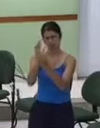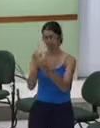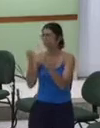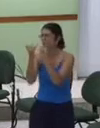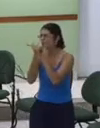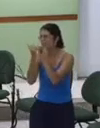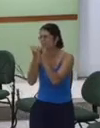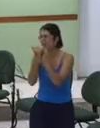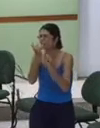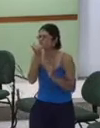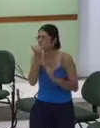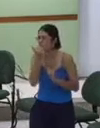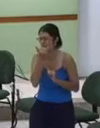abrindo-lhe a porta de entrada no céu.